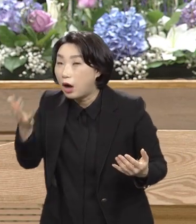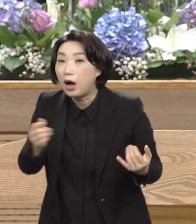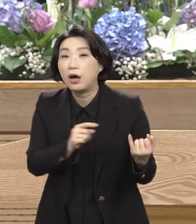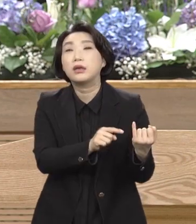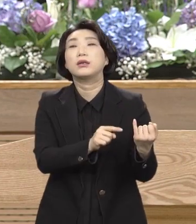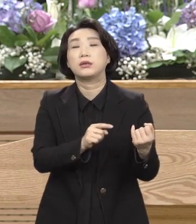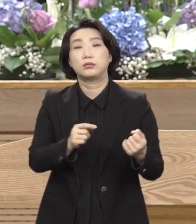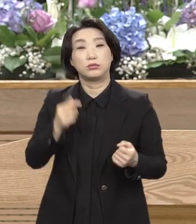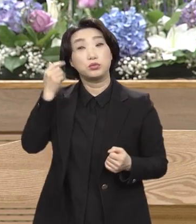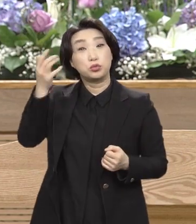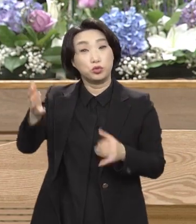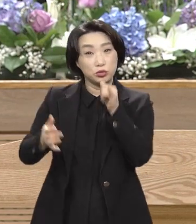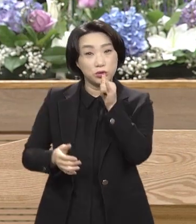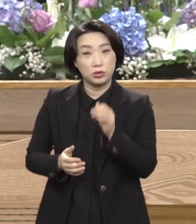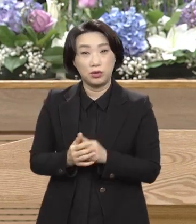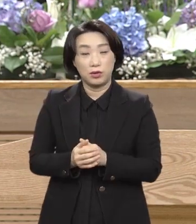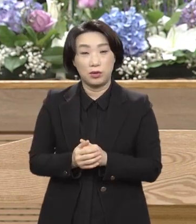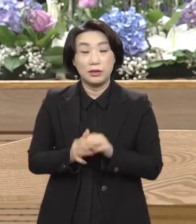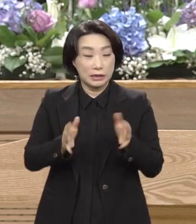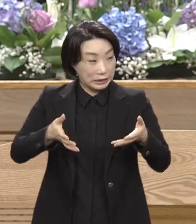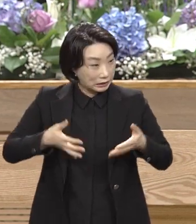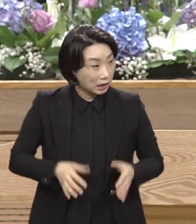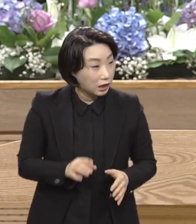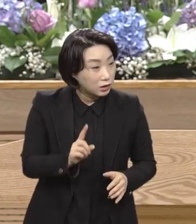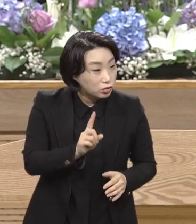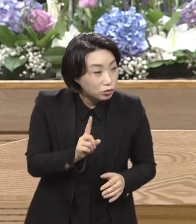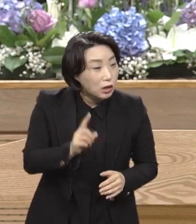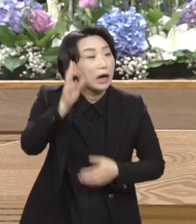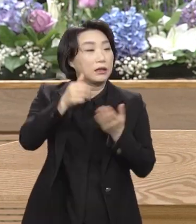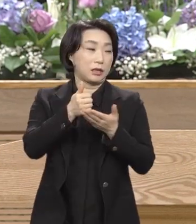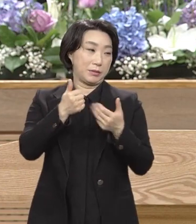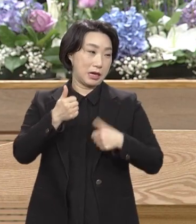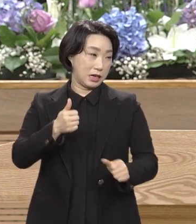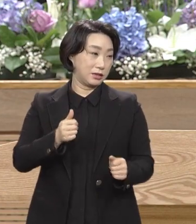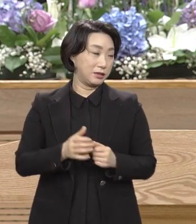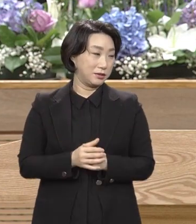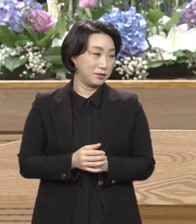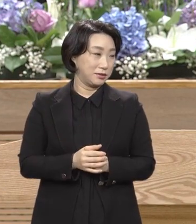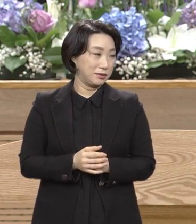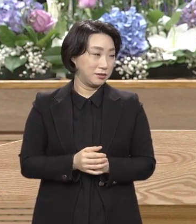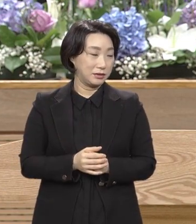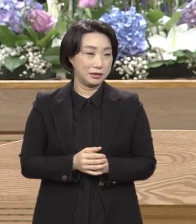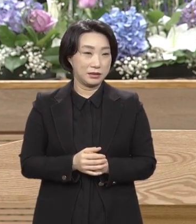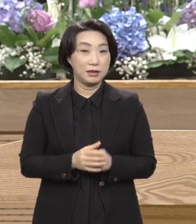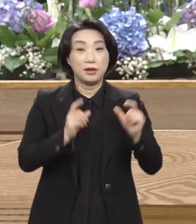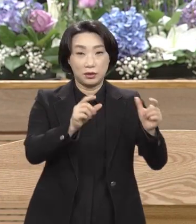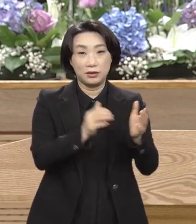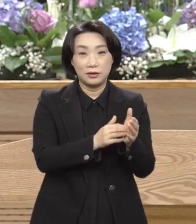묻는 거예요. 이게 나실박. 하나님의 아들이다. 그러니까 뭐라고 하느냐.